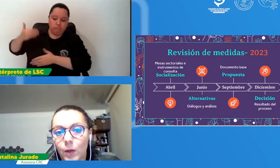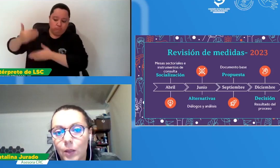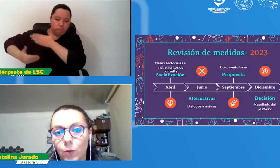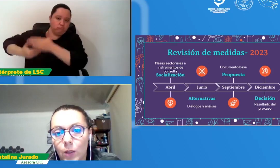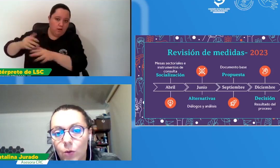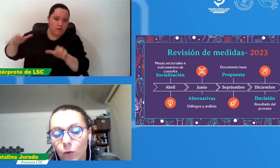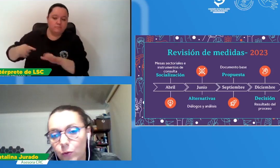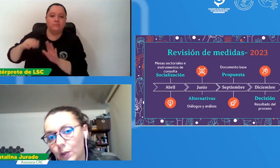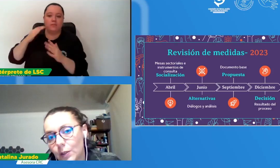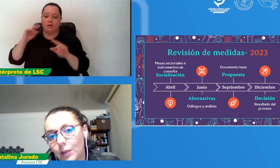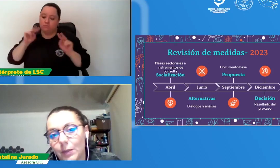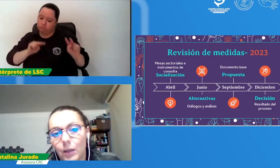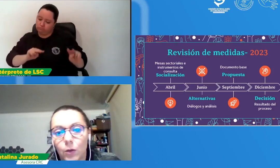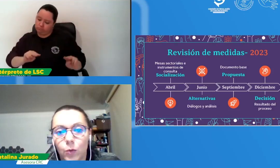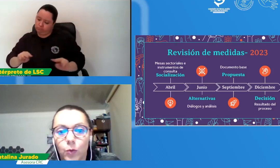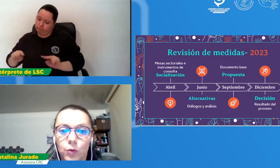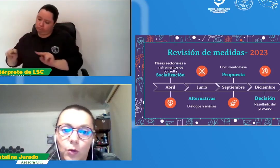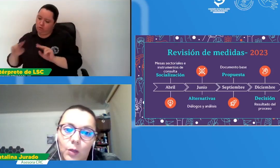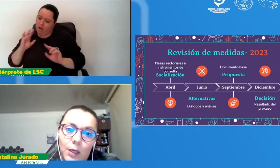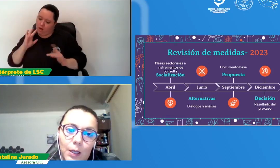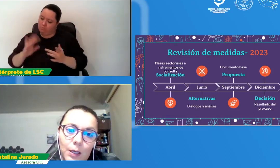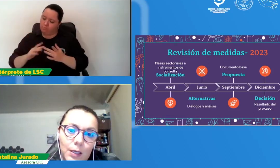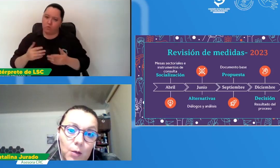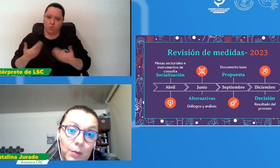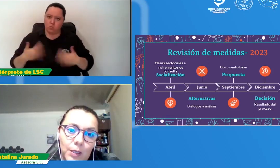lectura lo suficientemente robusto y objetivo